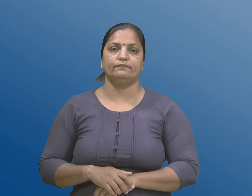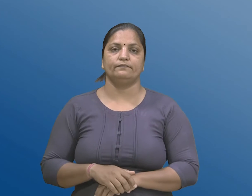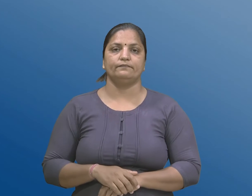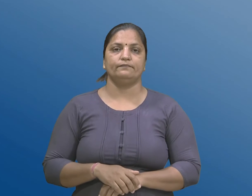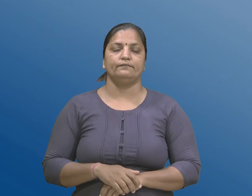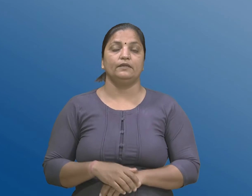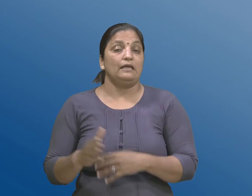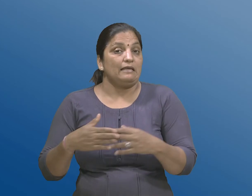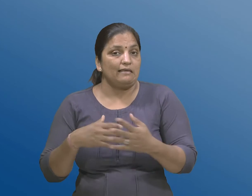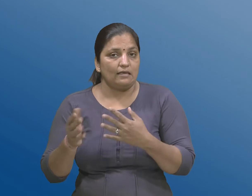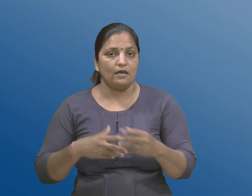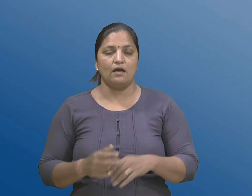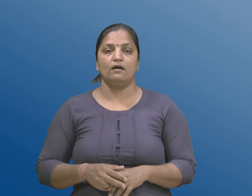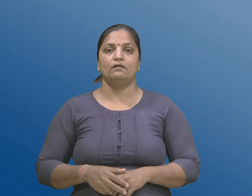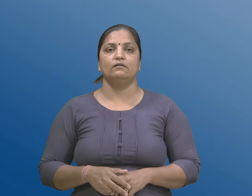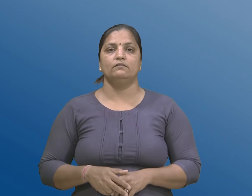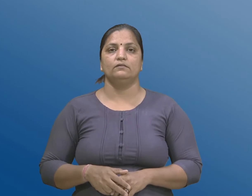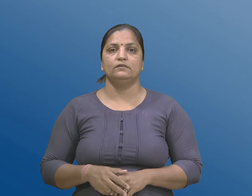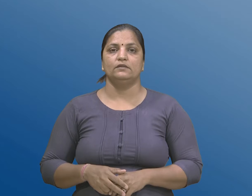अथवा बढ़ जबरी करवाना परहत न करें